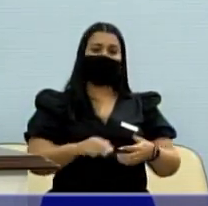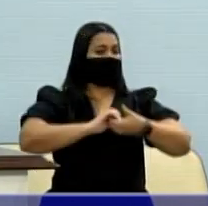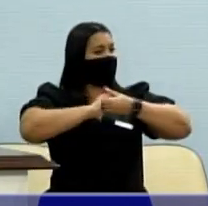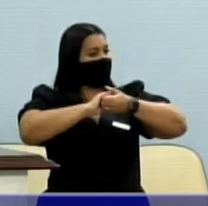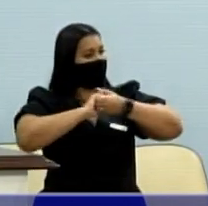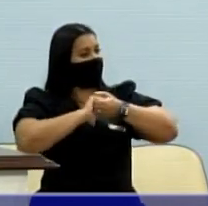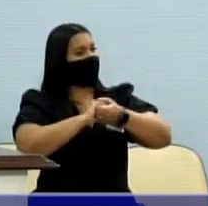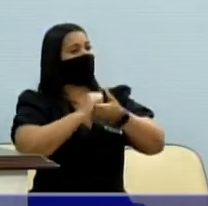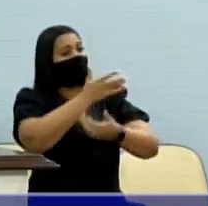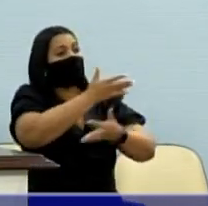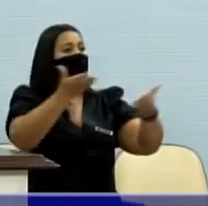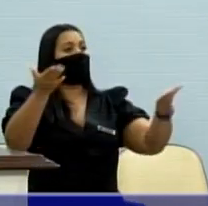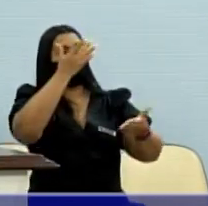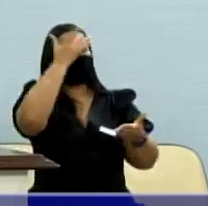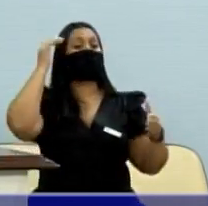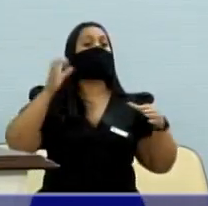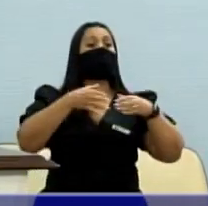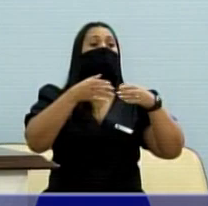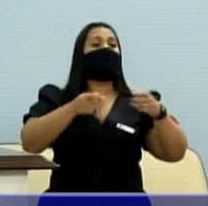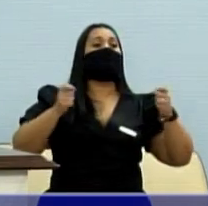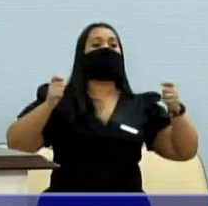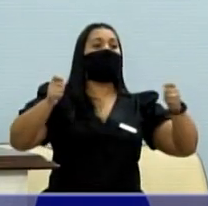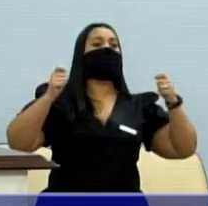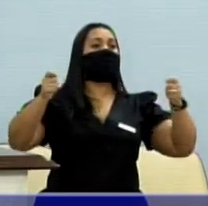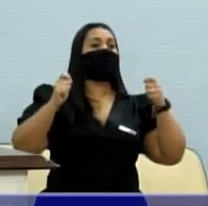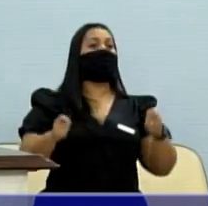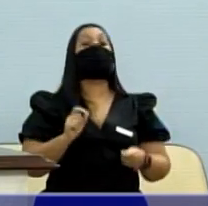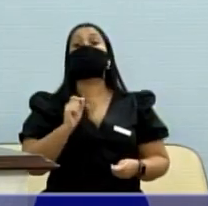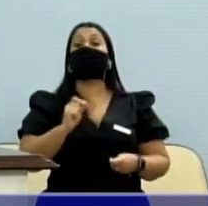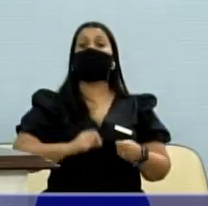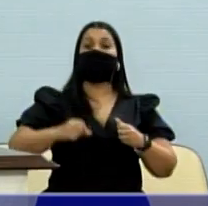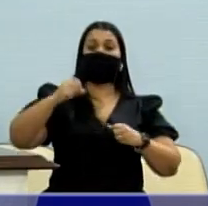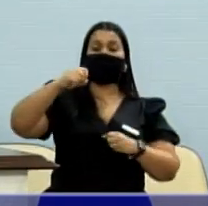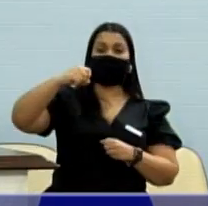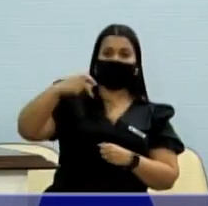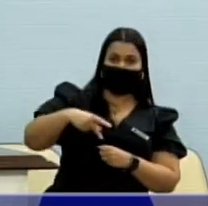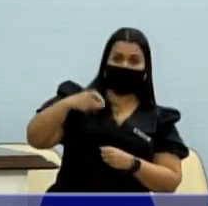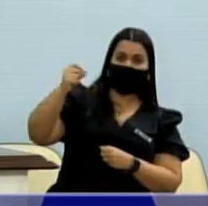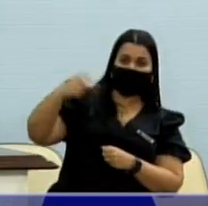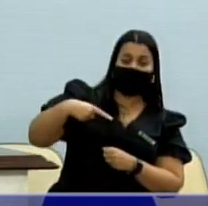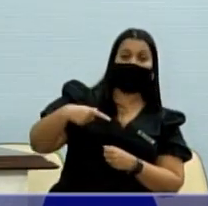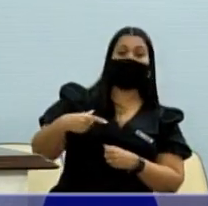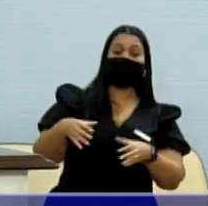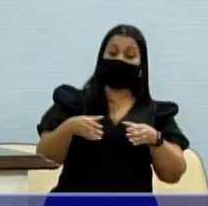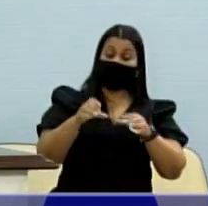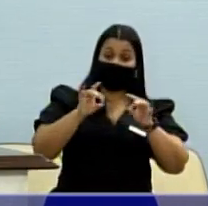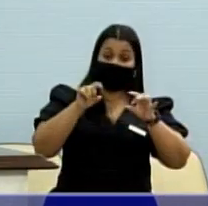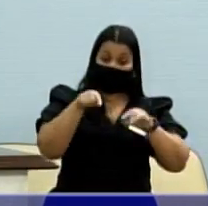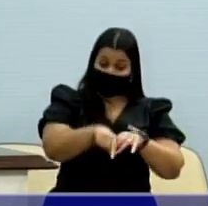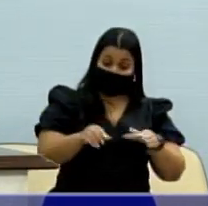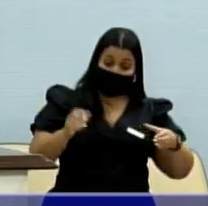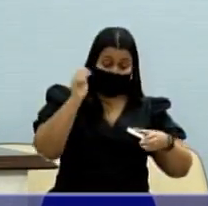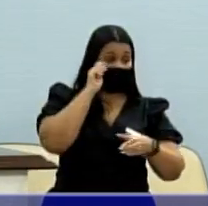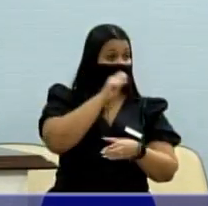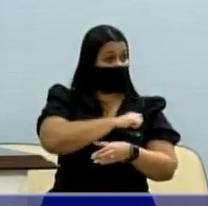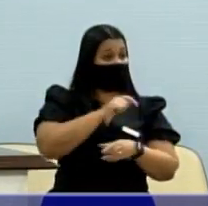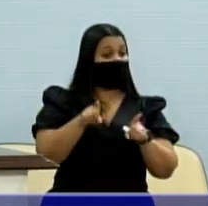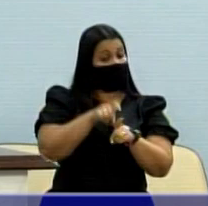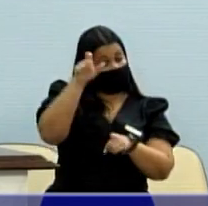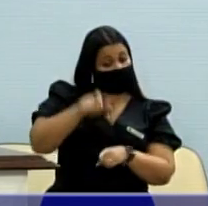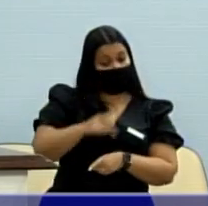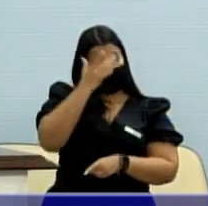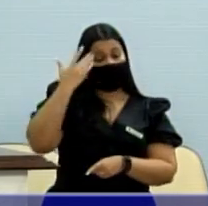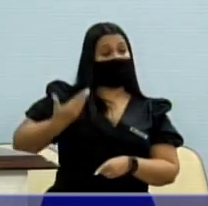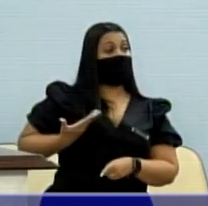saudando toda a militância do PSOL pela confiança, em especial a militância de São José do Rio Preto, na pessoa da minha querida